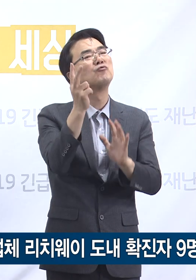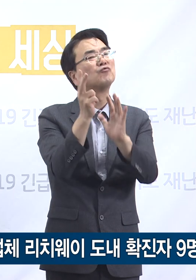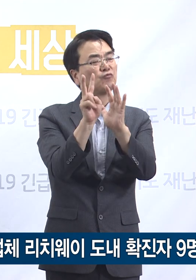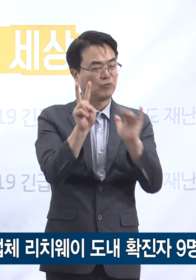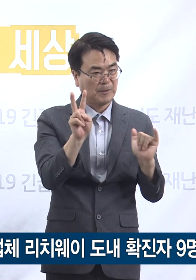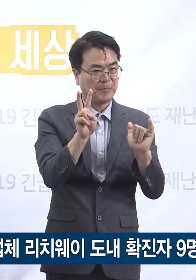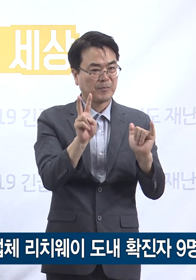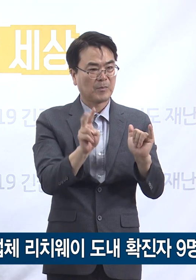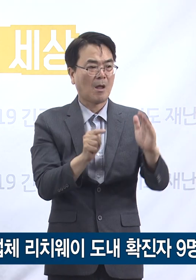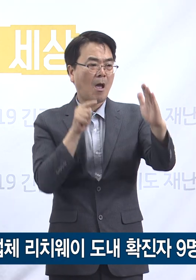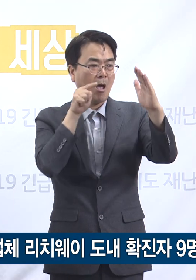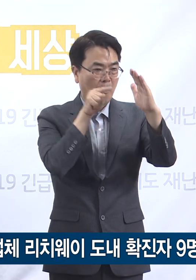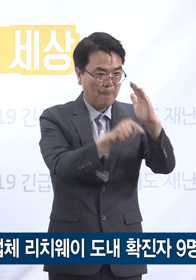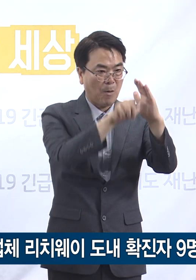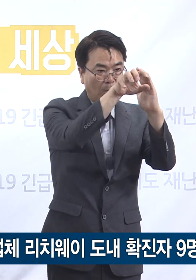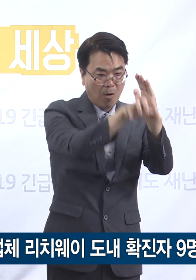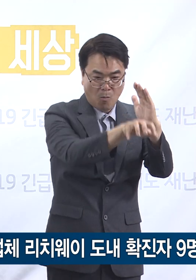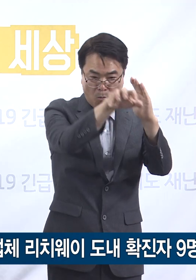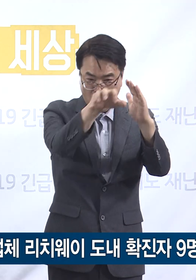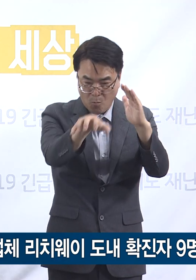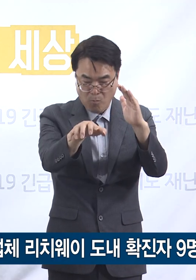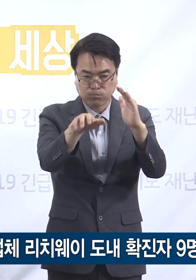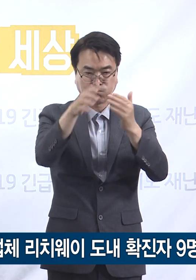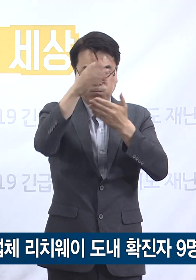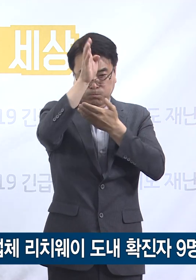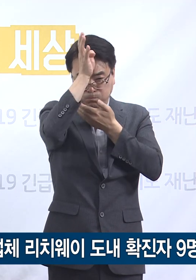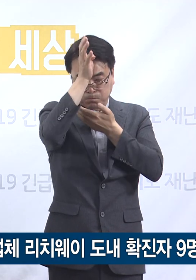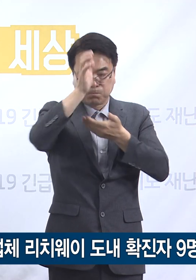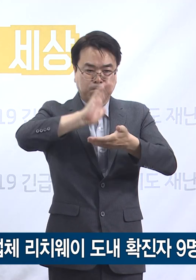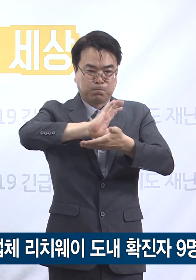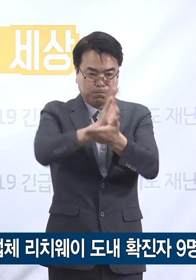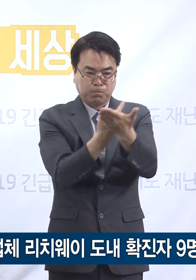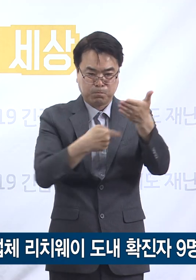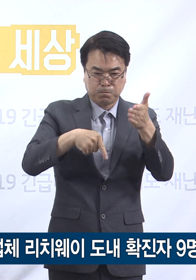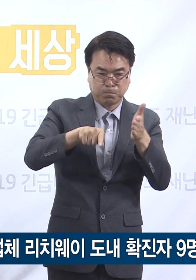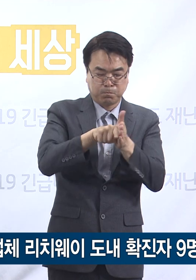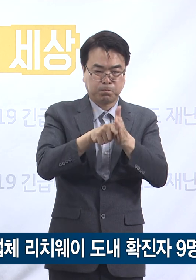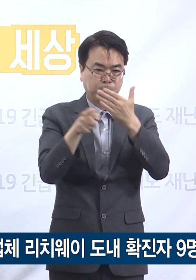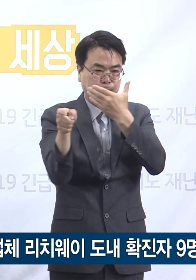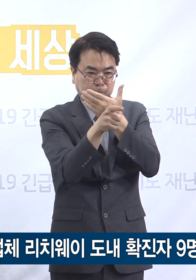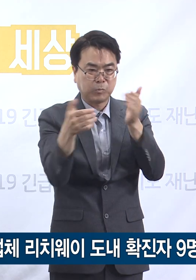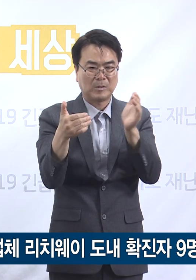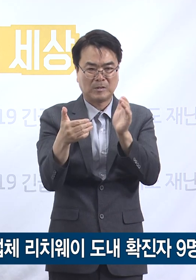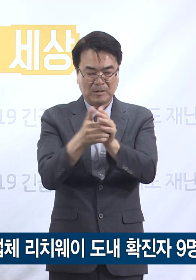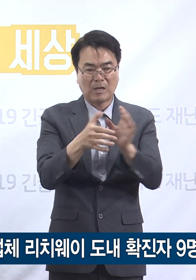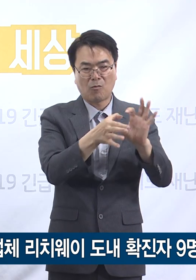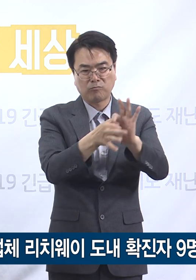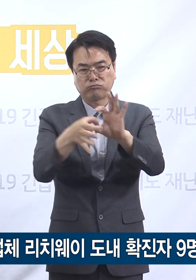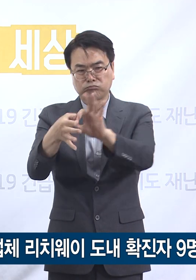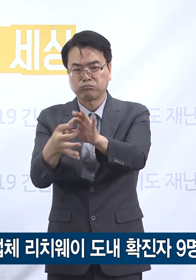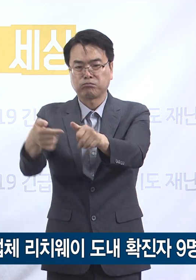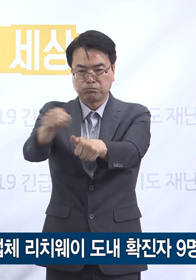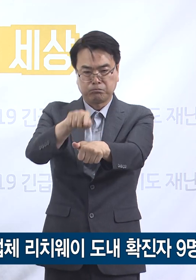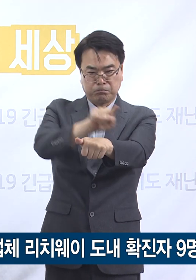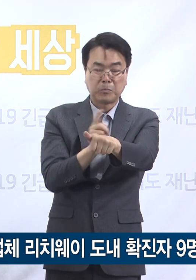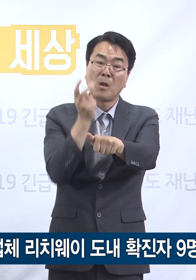방문했던 장소를 토대로 환경소독을 실시 추가접촉자에 대한 심층 역학조사를 역시 진행 중입니다.